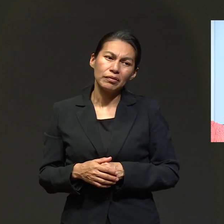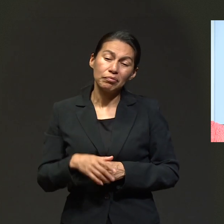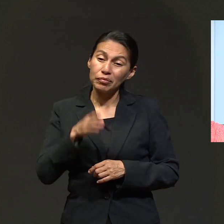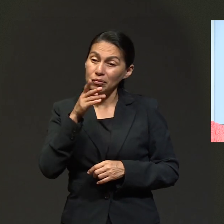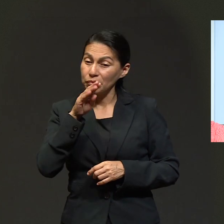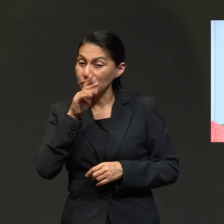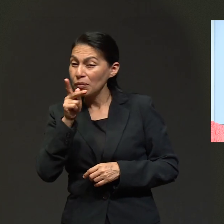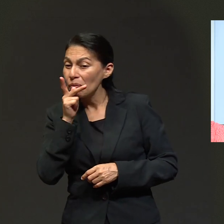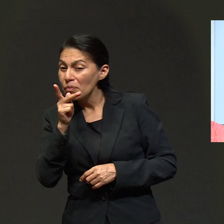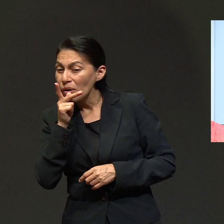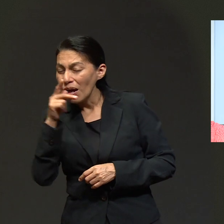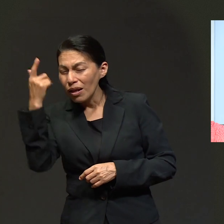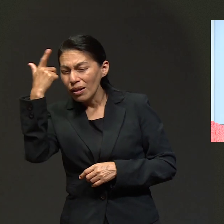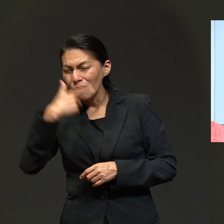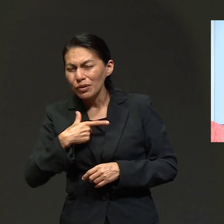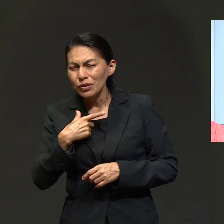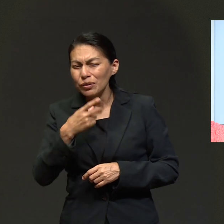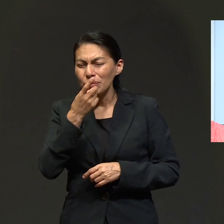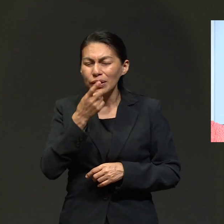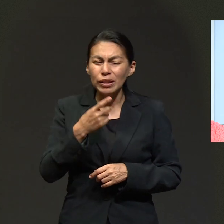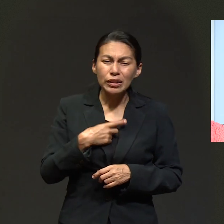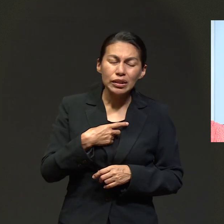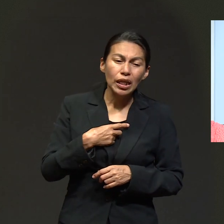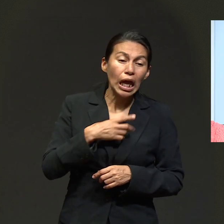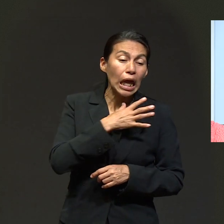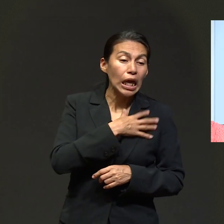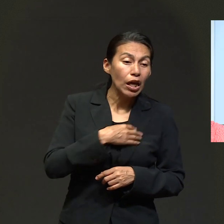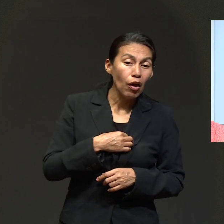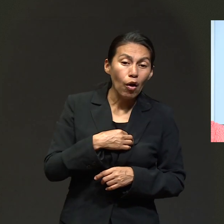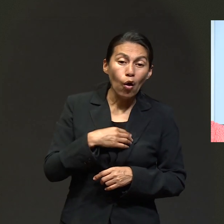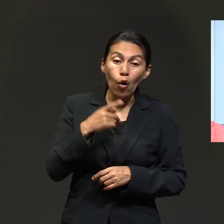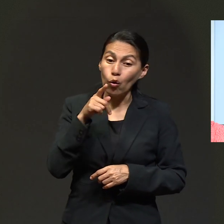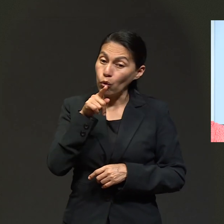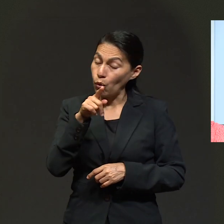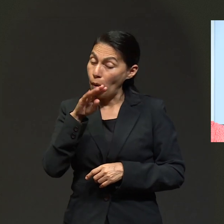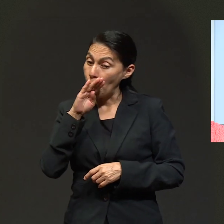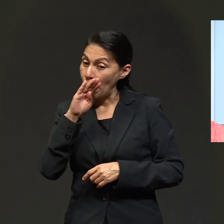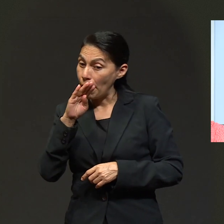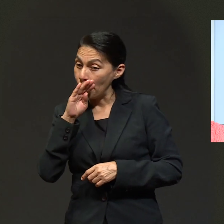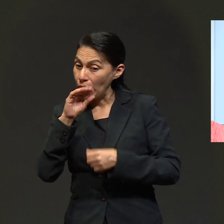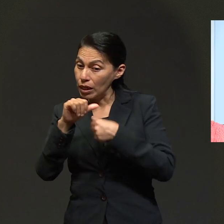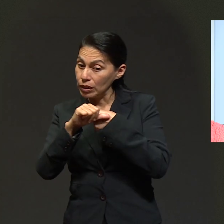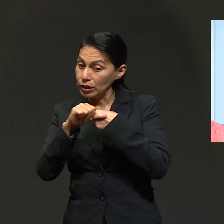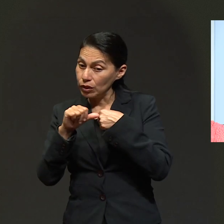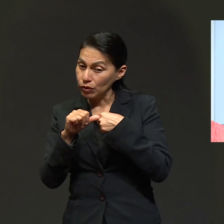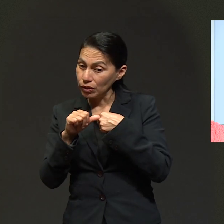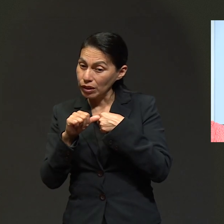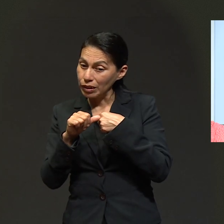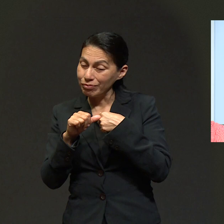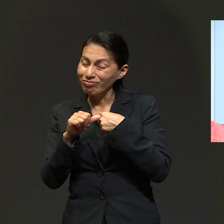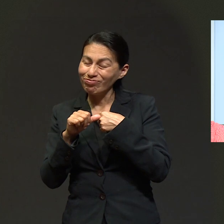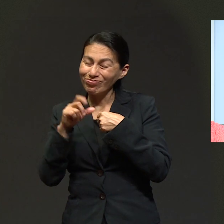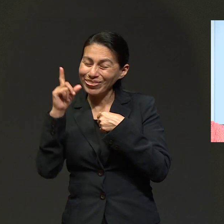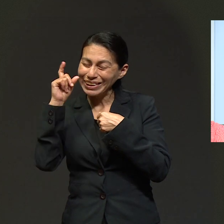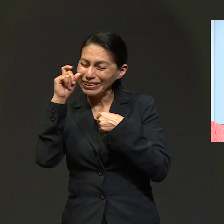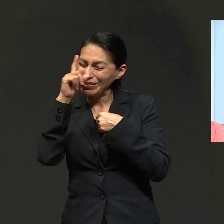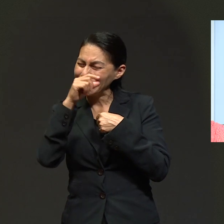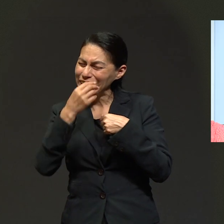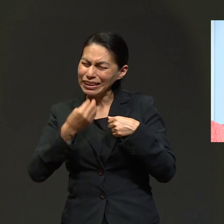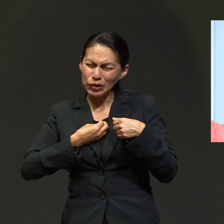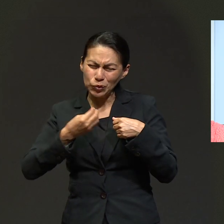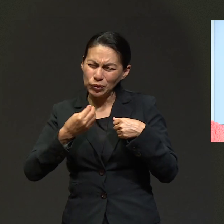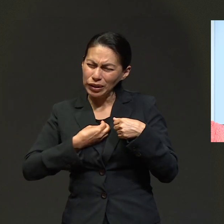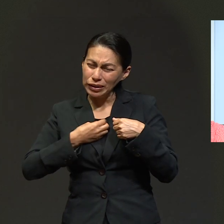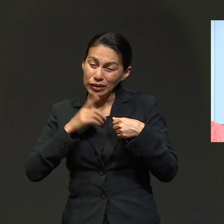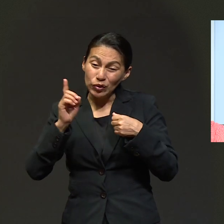y luego mi papá me hace una llamada en la noche y me dice, hijo, tu mamá va a entrar a cirugía, pero es probable